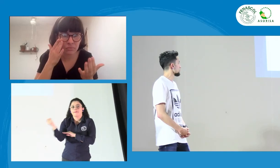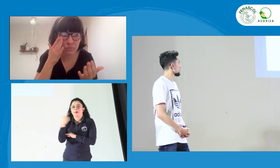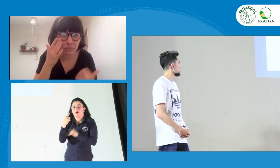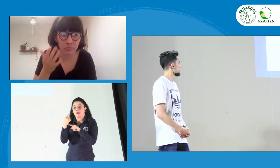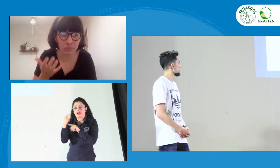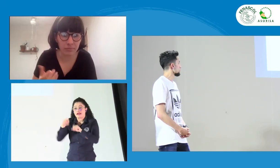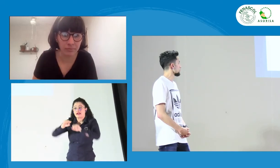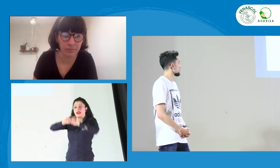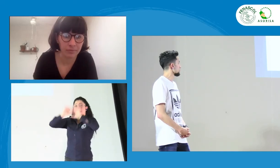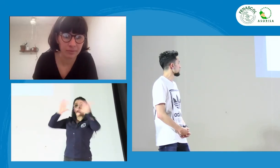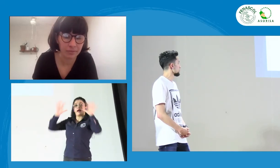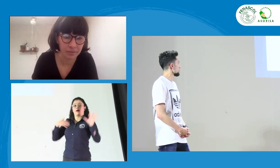repetir la pregunta, no sé.